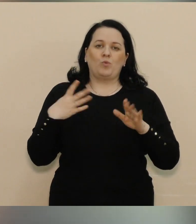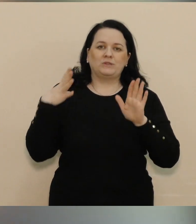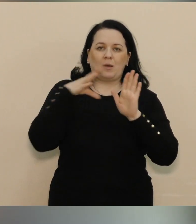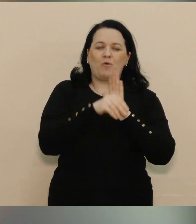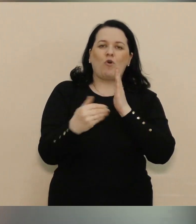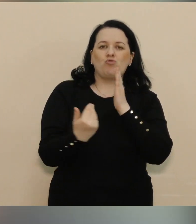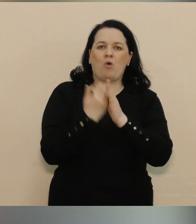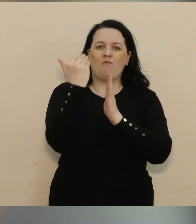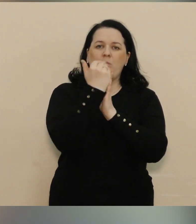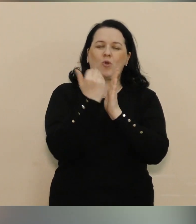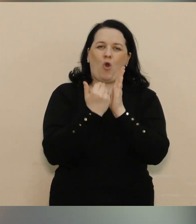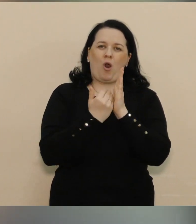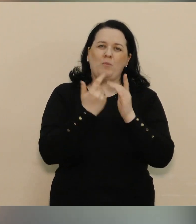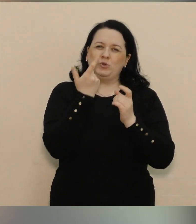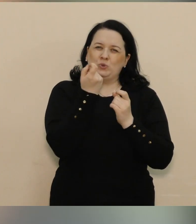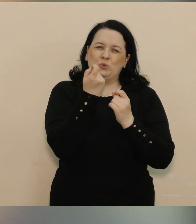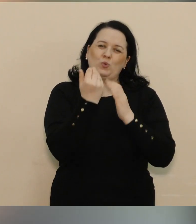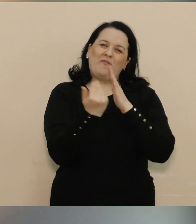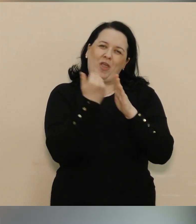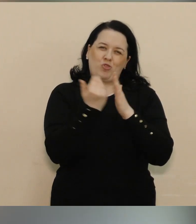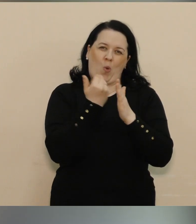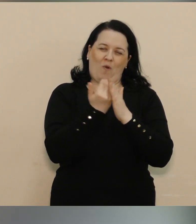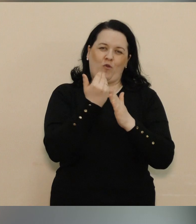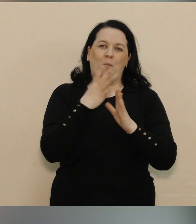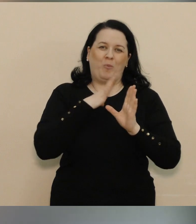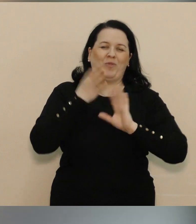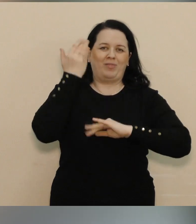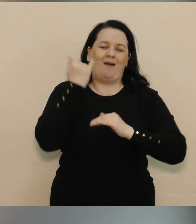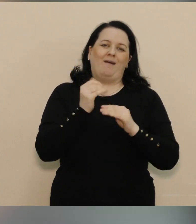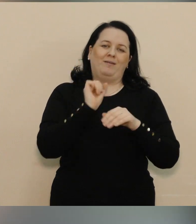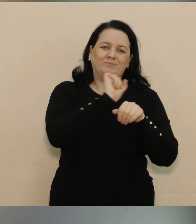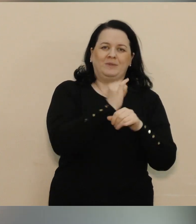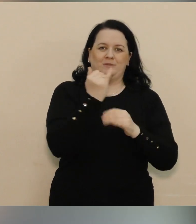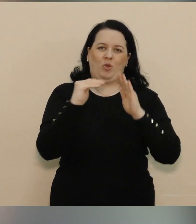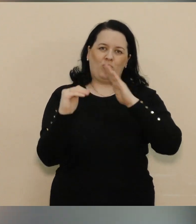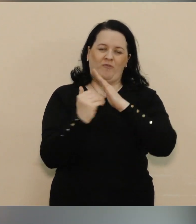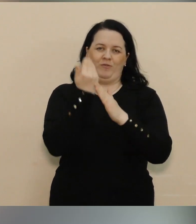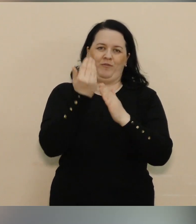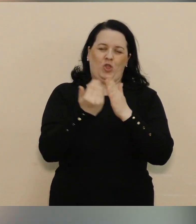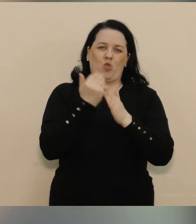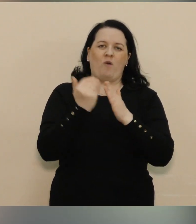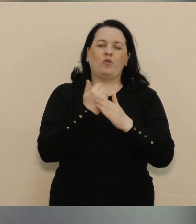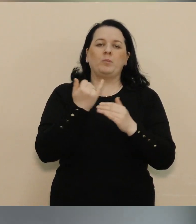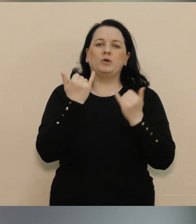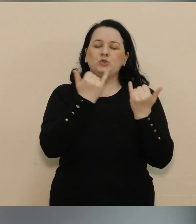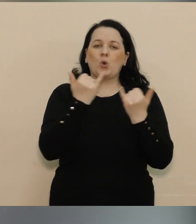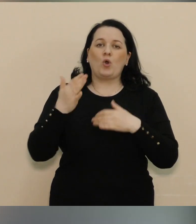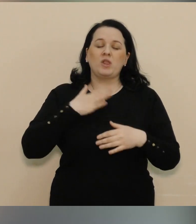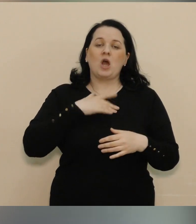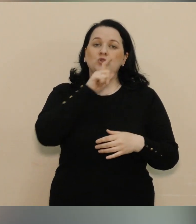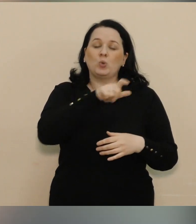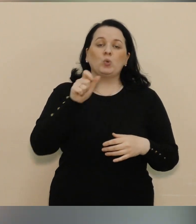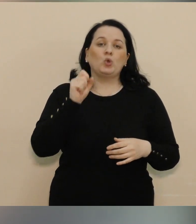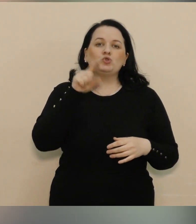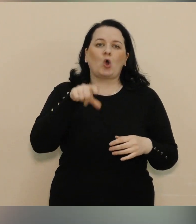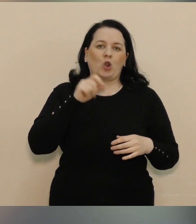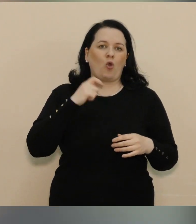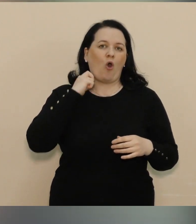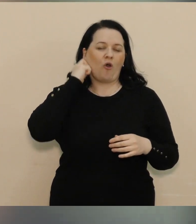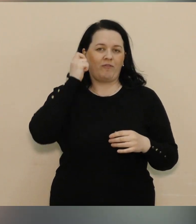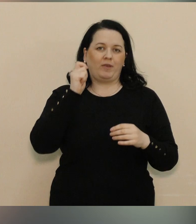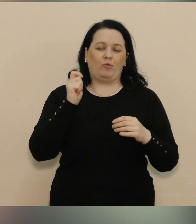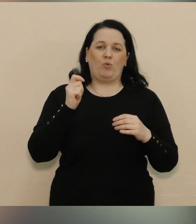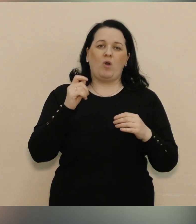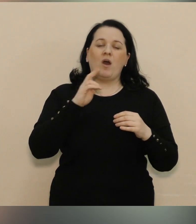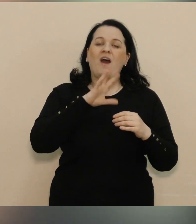нову програму, вірніше, її трошки відновлюємо. Сьогодні наші люди золотого віку, всі,